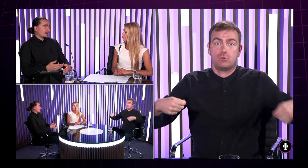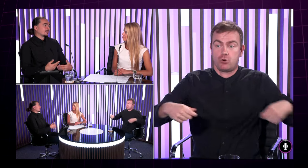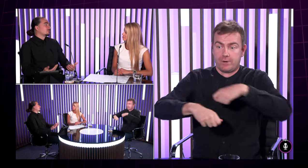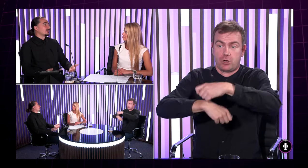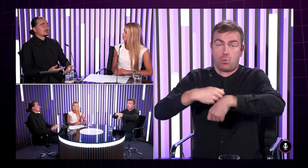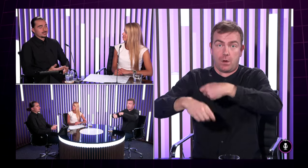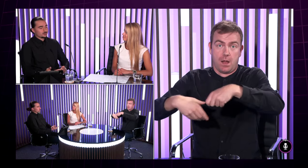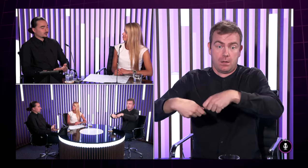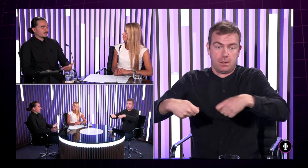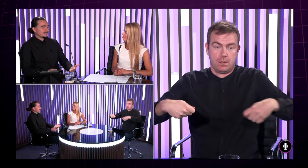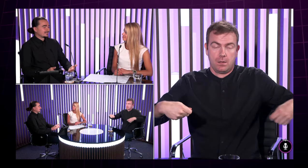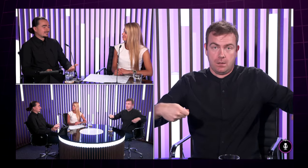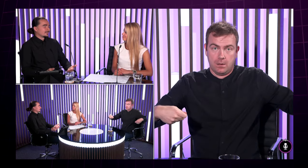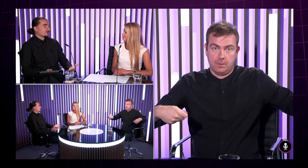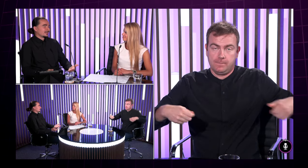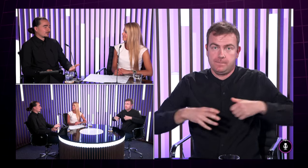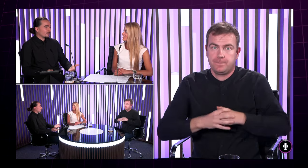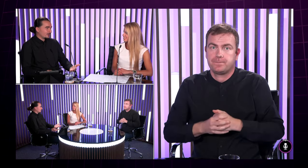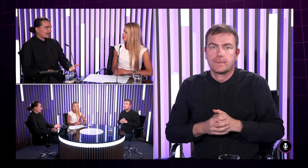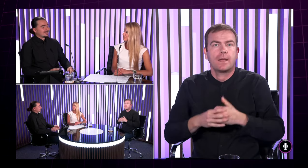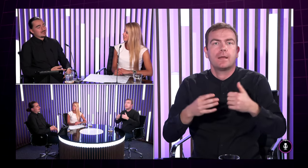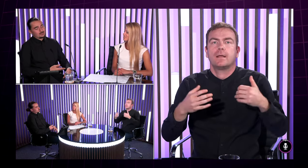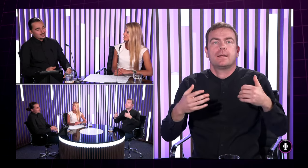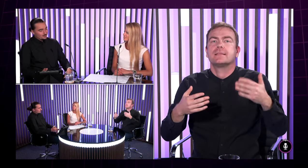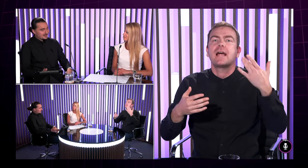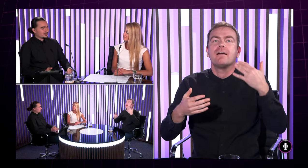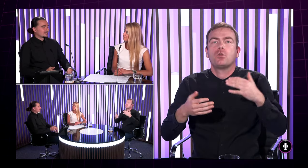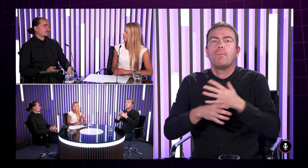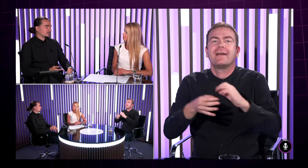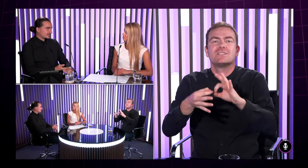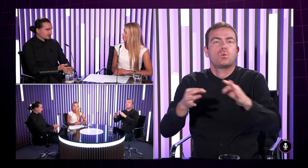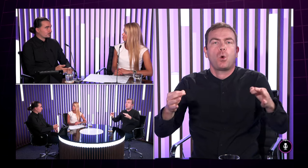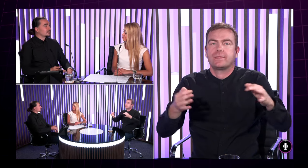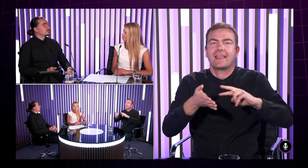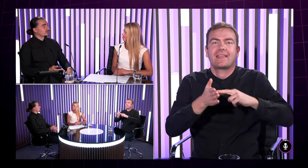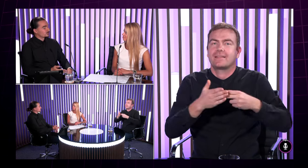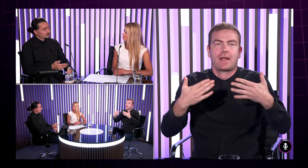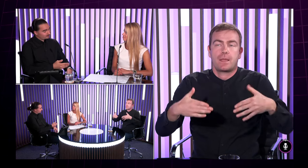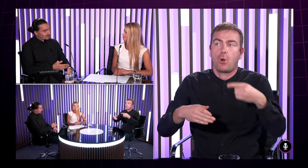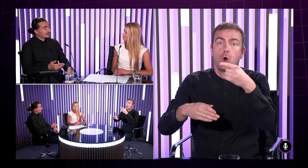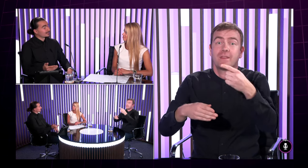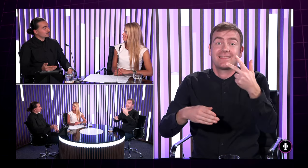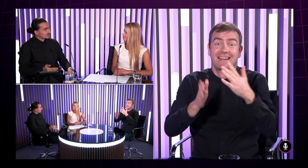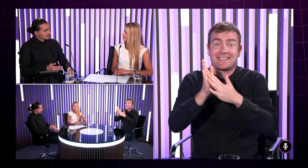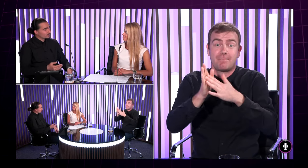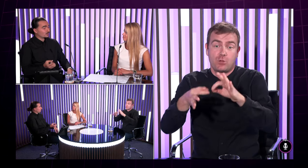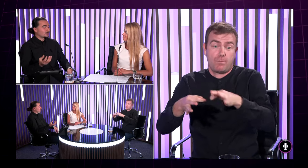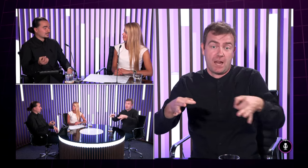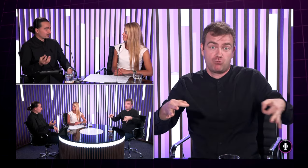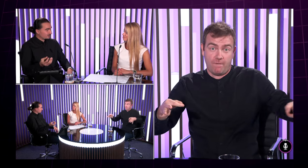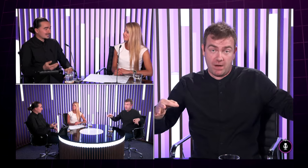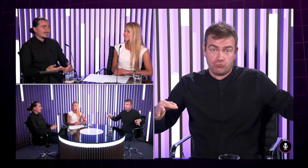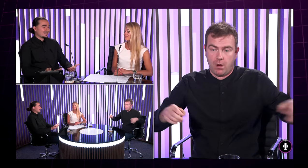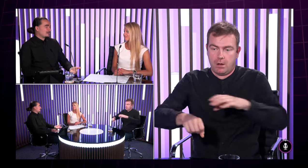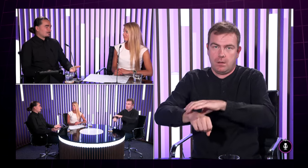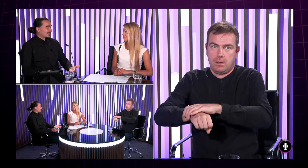svietiť ale tak volá kedy bezdrôtové technológie to nebolo tak po celom byte nosila tú 30 metrovú predložovačku keď som plakal tak prišla za mnou lebo